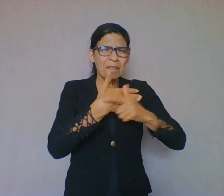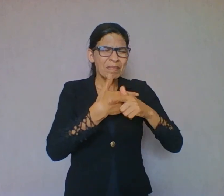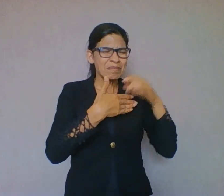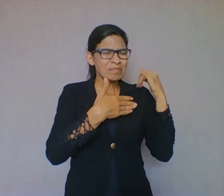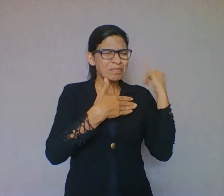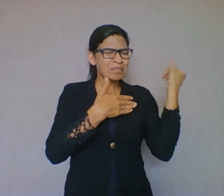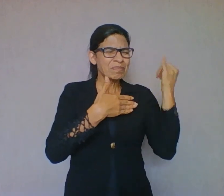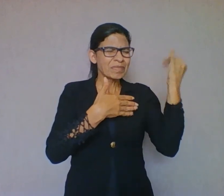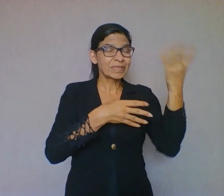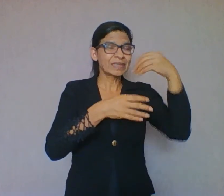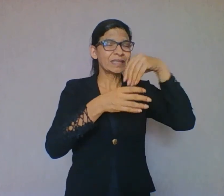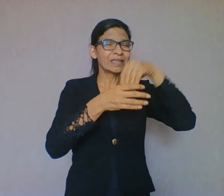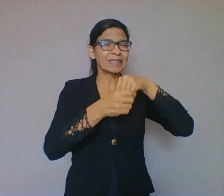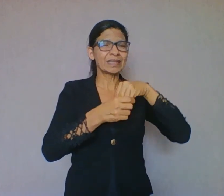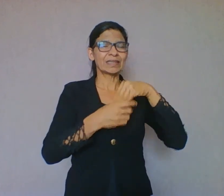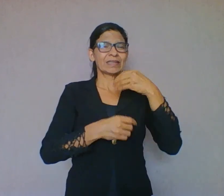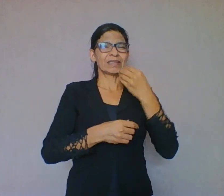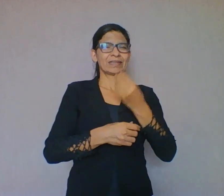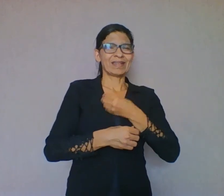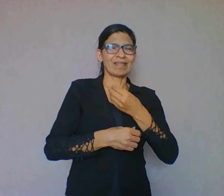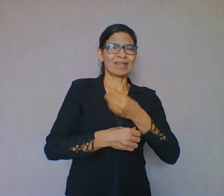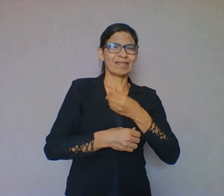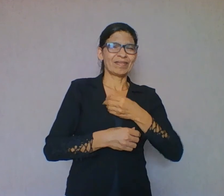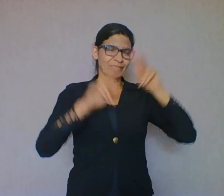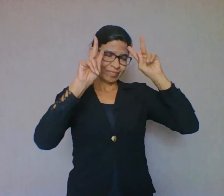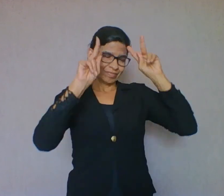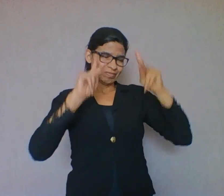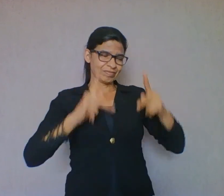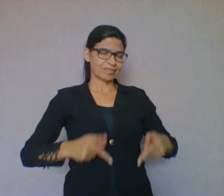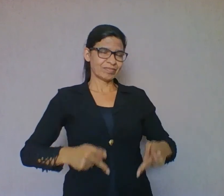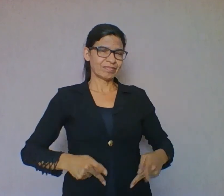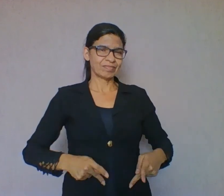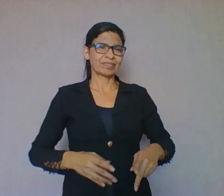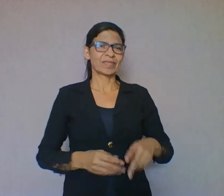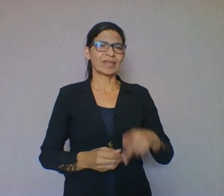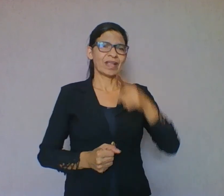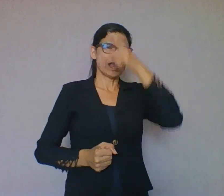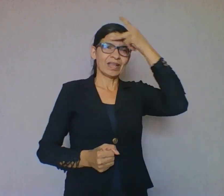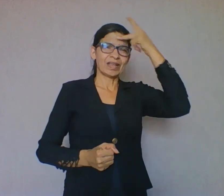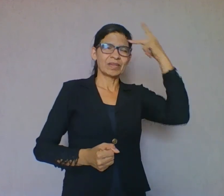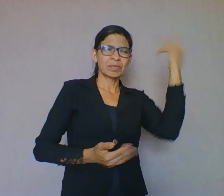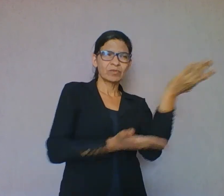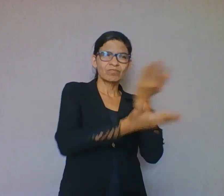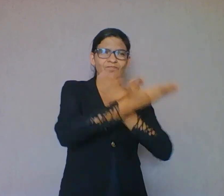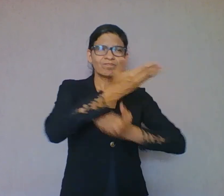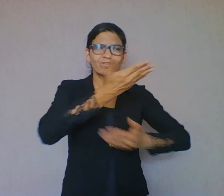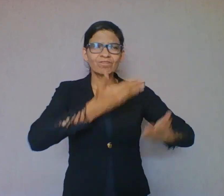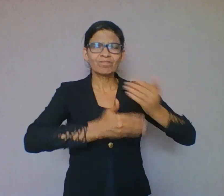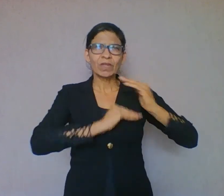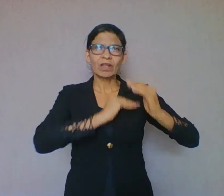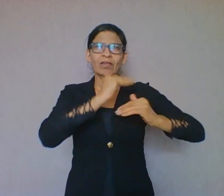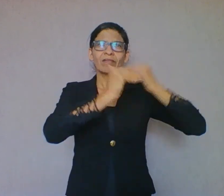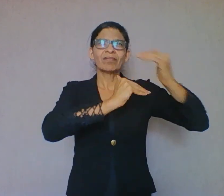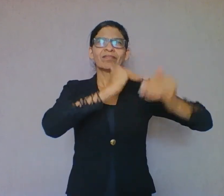sujeitos se constituem pelo processo de interlocução. Que falam, escrevem, leem e se fazem